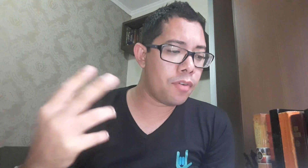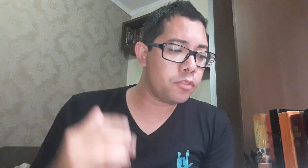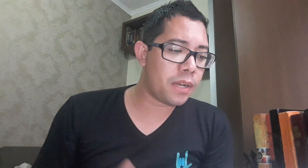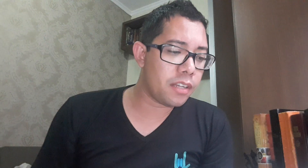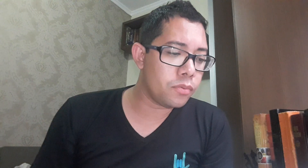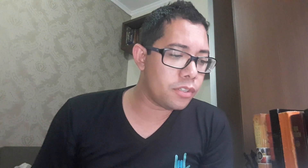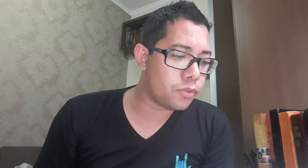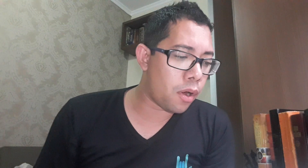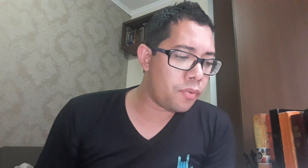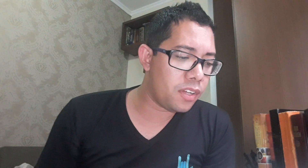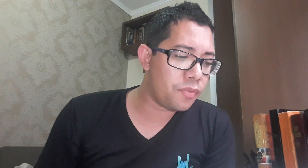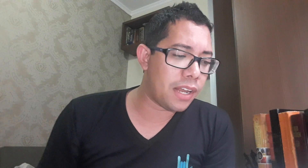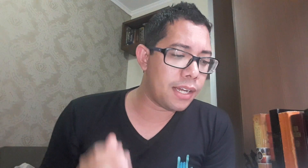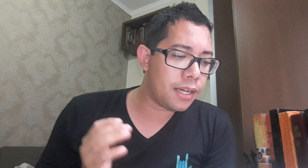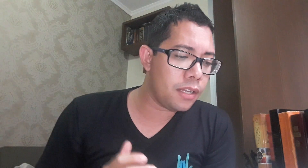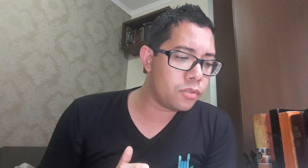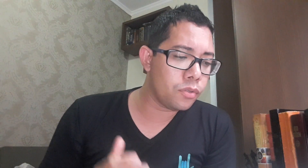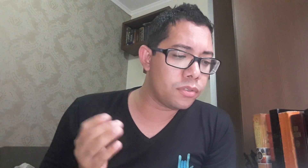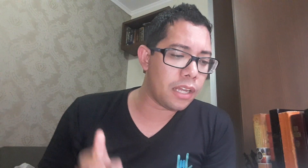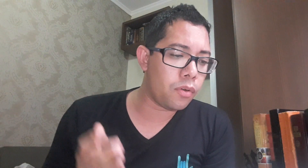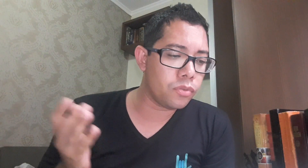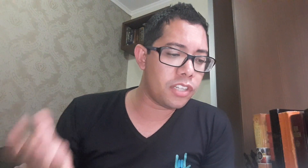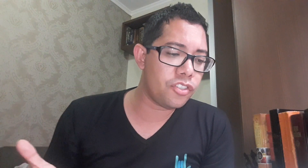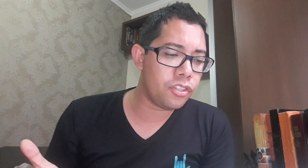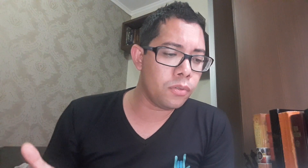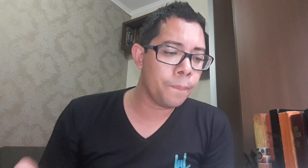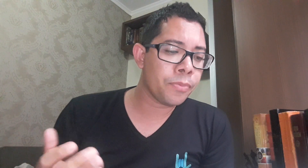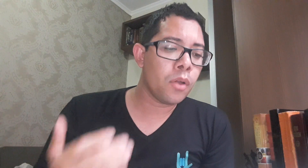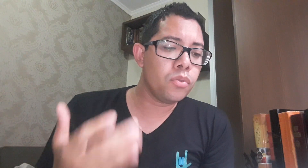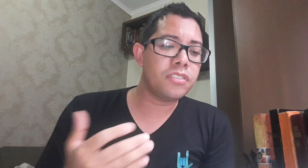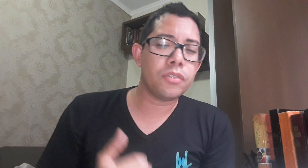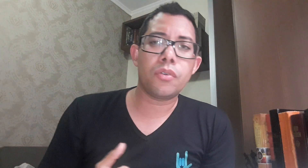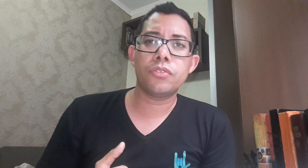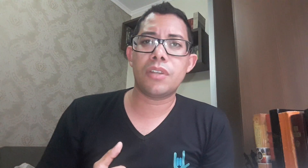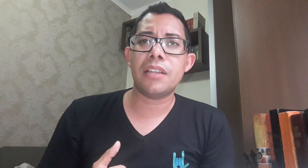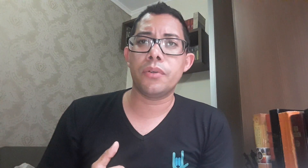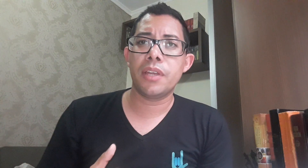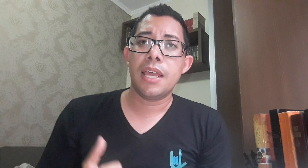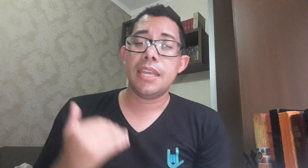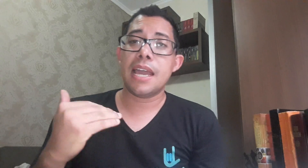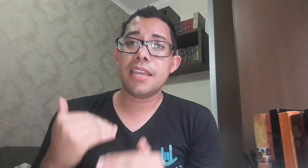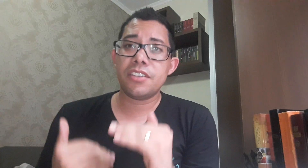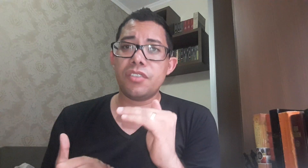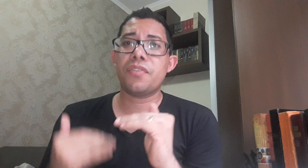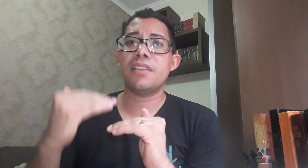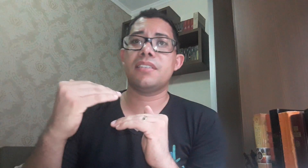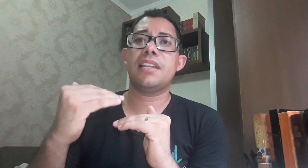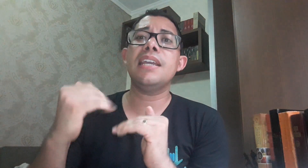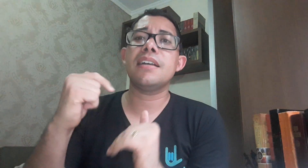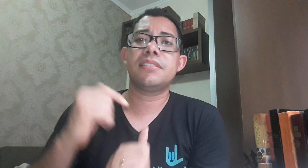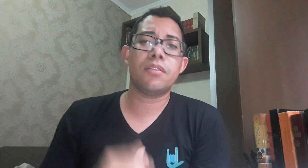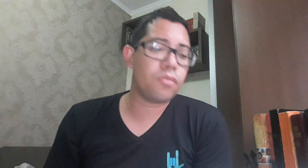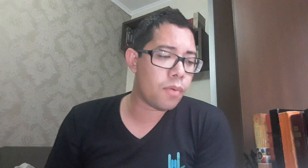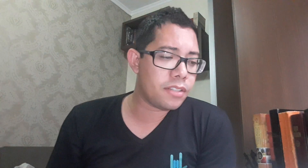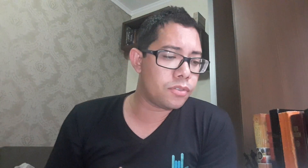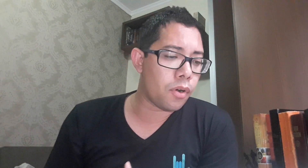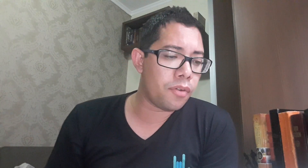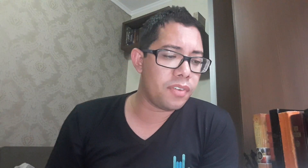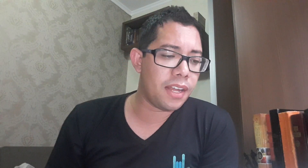vamos para a segunda estrofe que fala, Cristo nos tem concedido o Santo Consulador. E aí a gente faz essa ligação com a estrofe né,